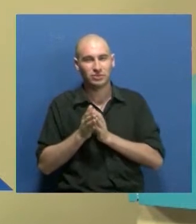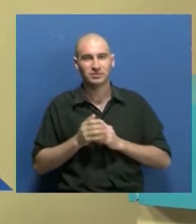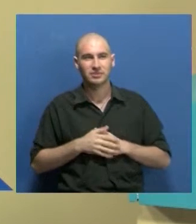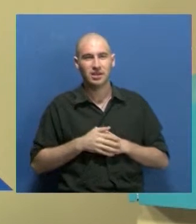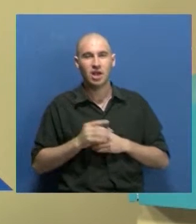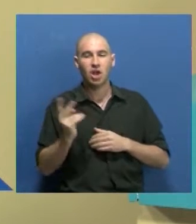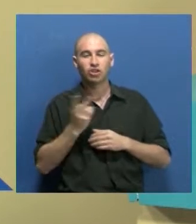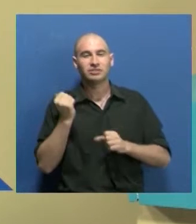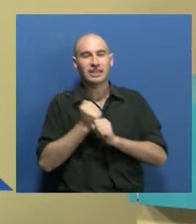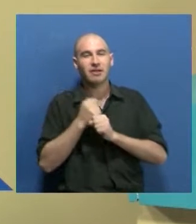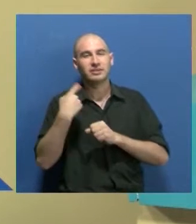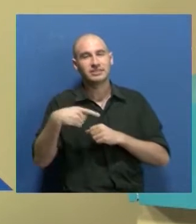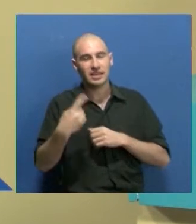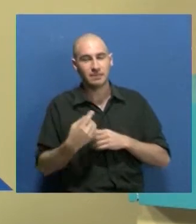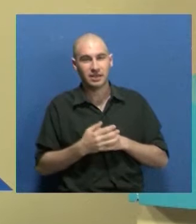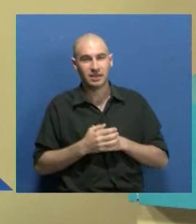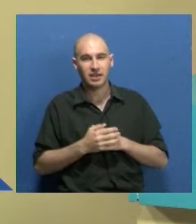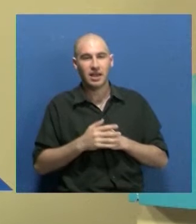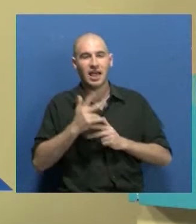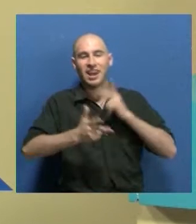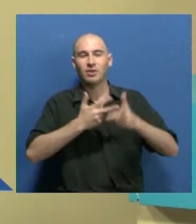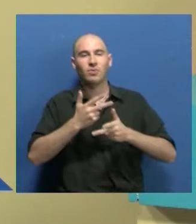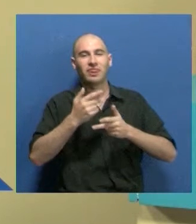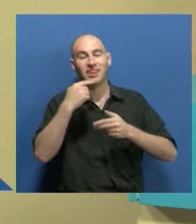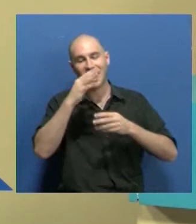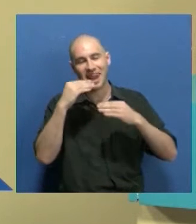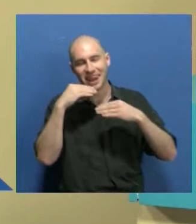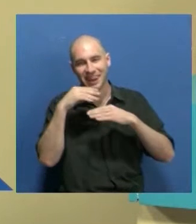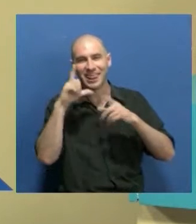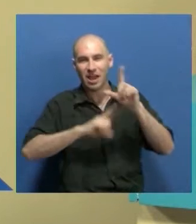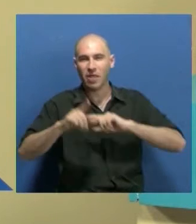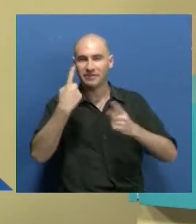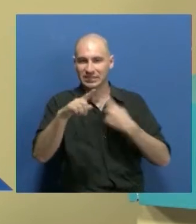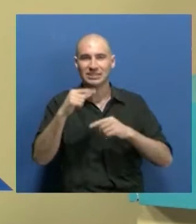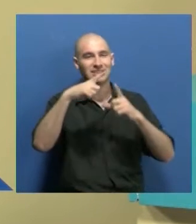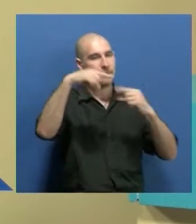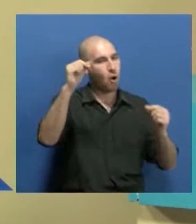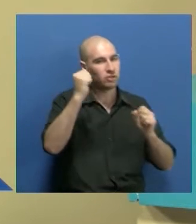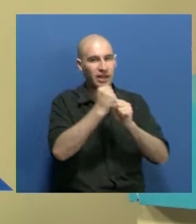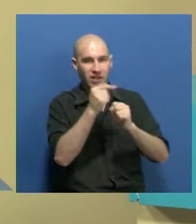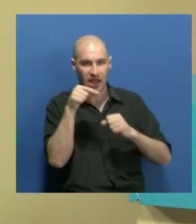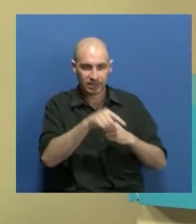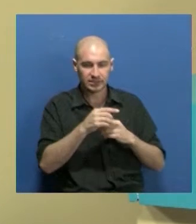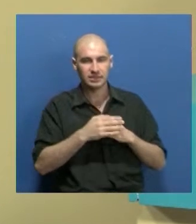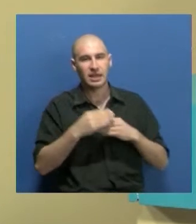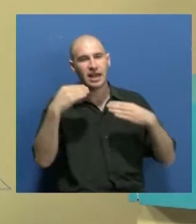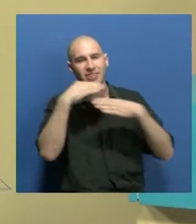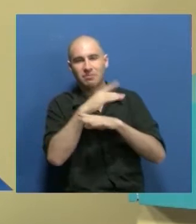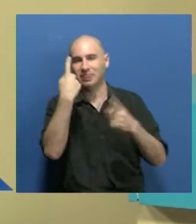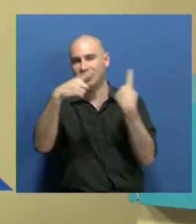trabajamos siempre con distintas lenguas. Hemos trabajado en Japón, en todos lados, con